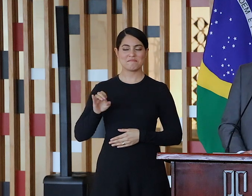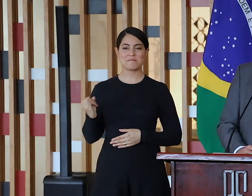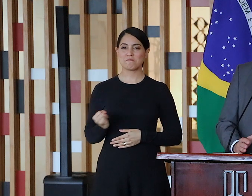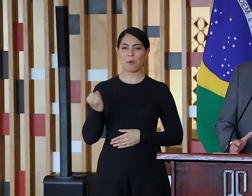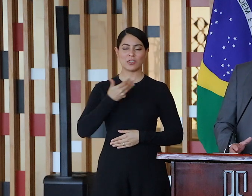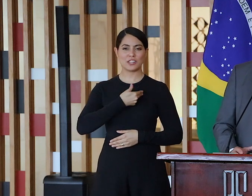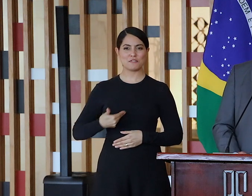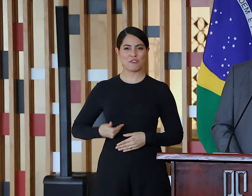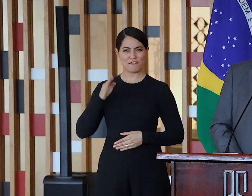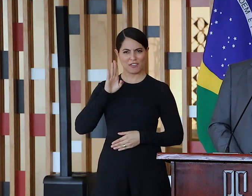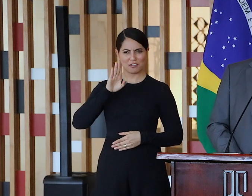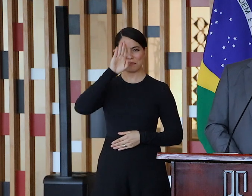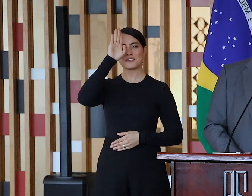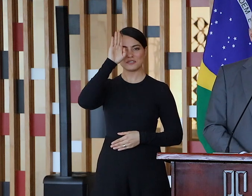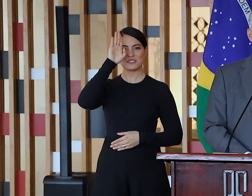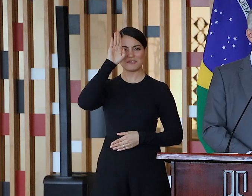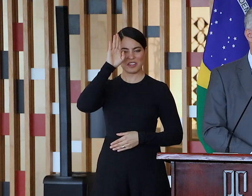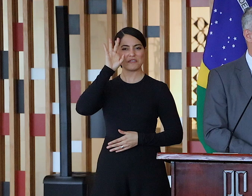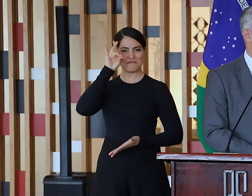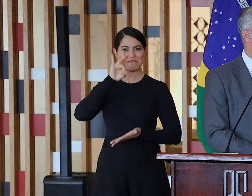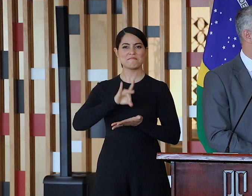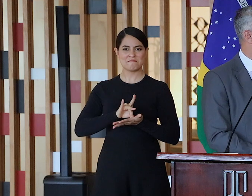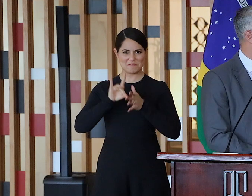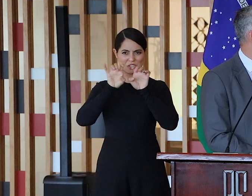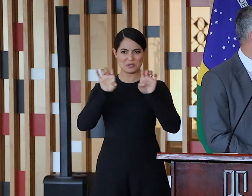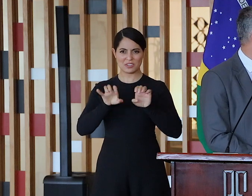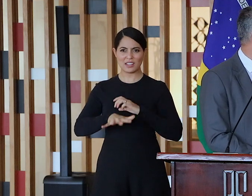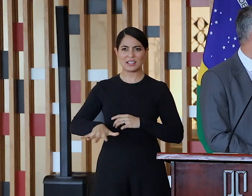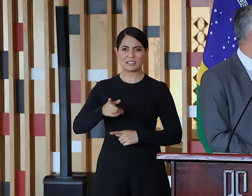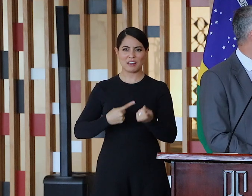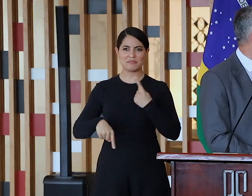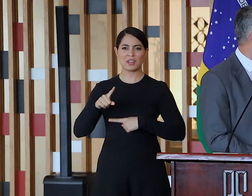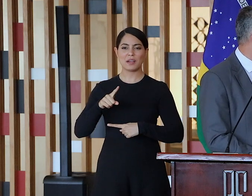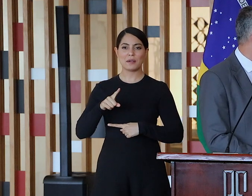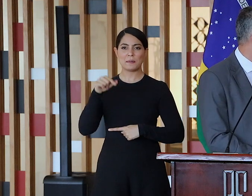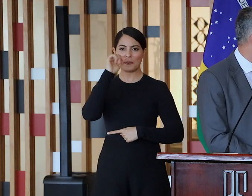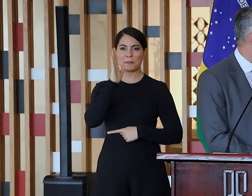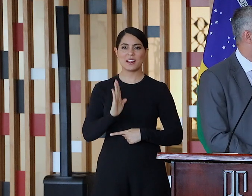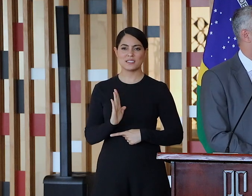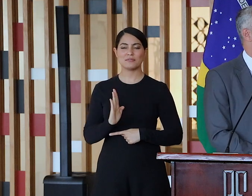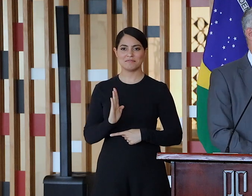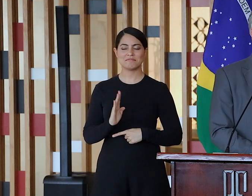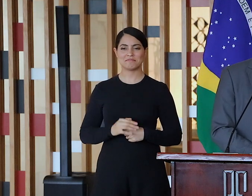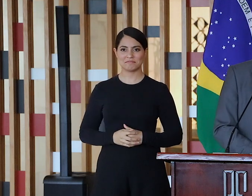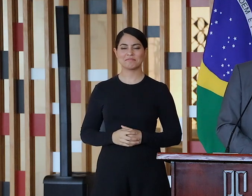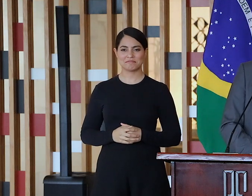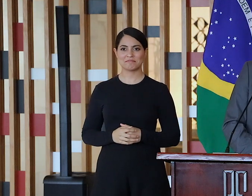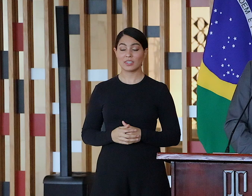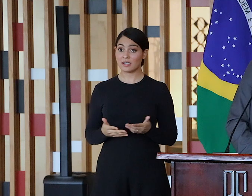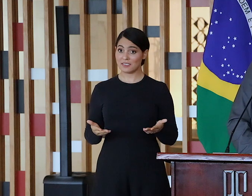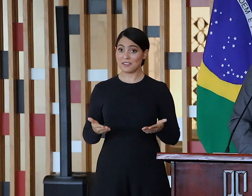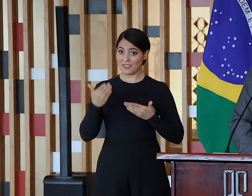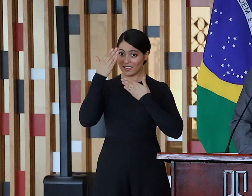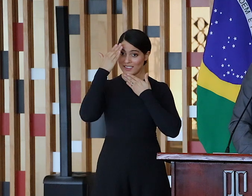prática, tem um reconhecimento e entregas estruturantes para o setor produtivo brasileiro. Isso faz muita diferença. E agradecer muito